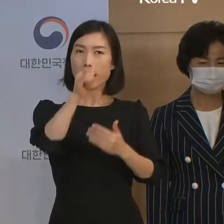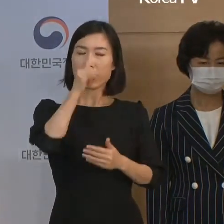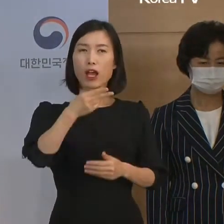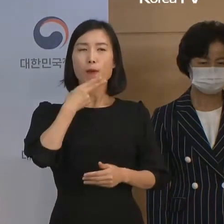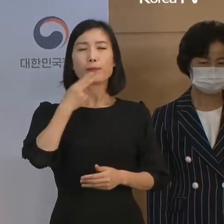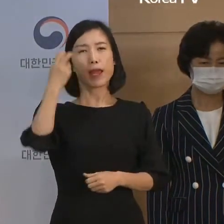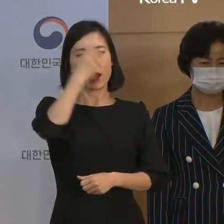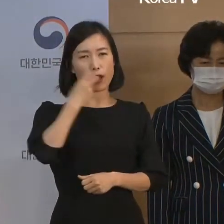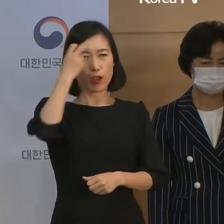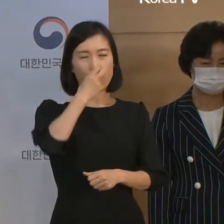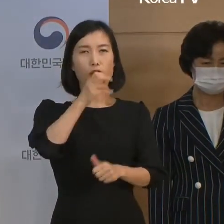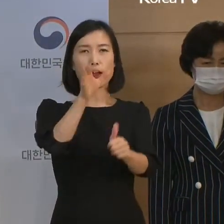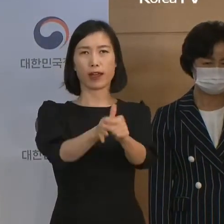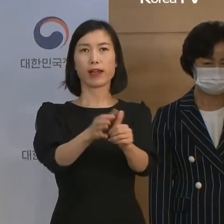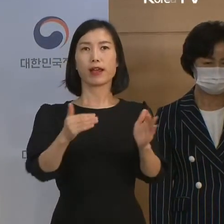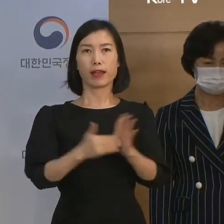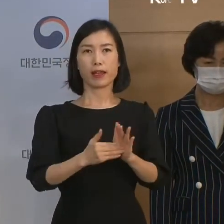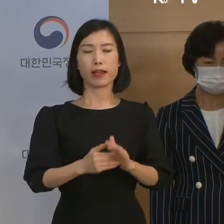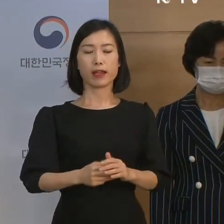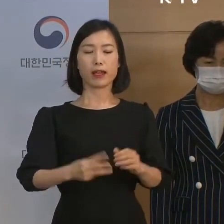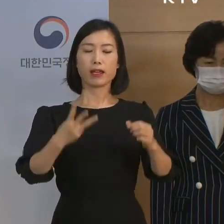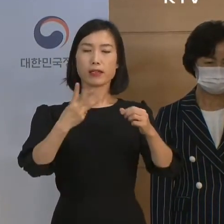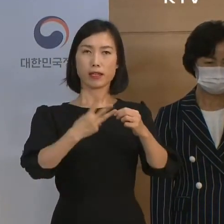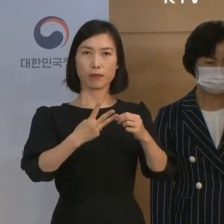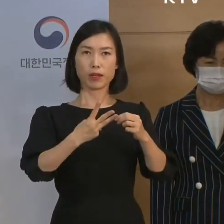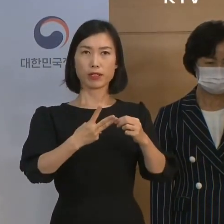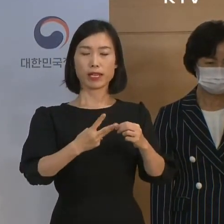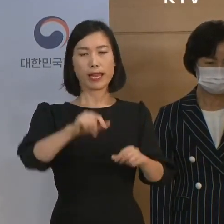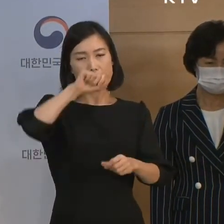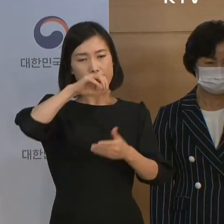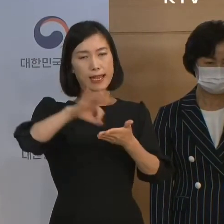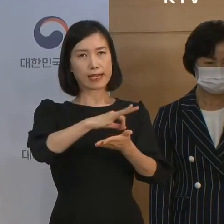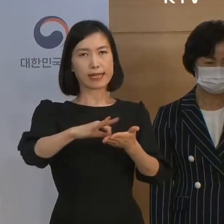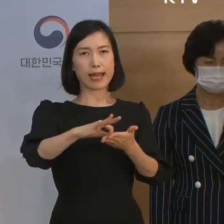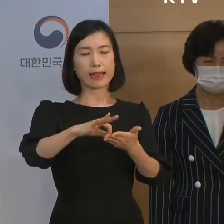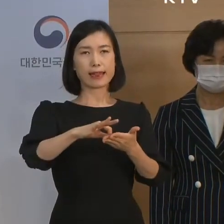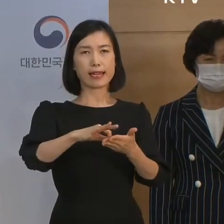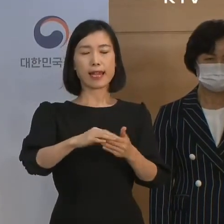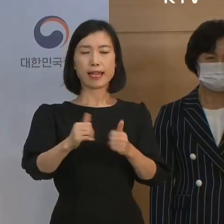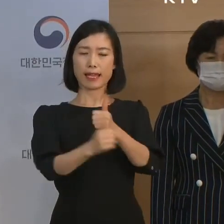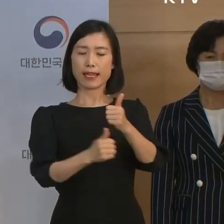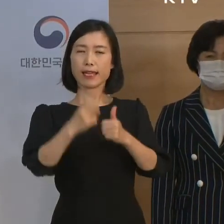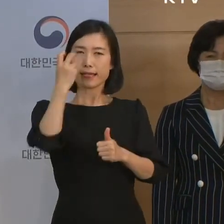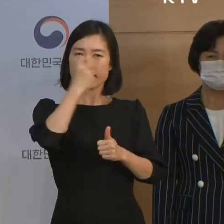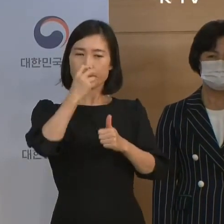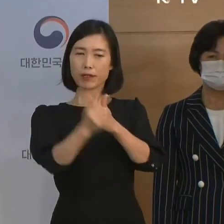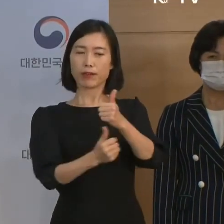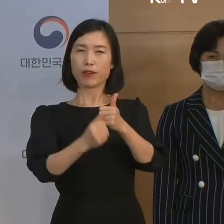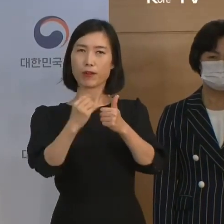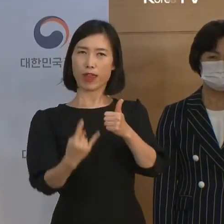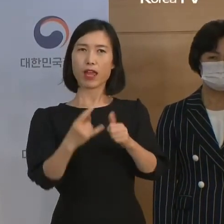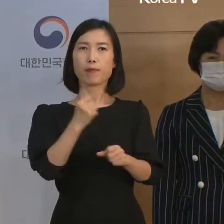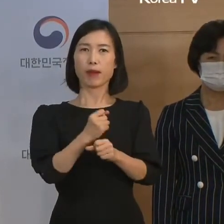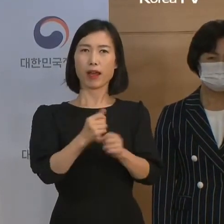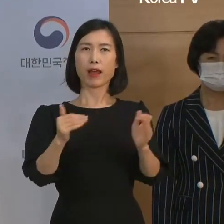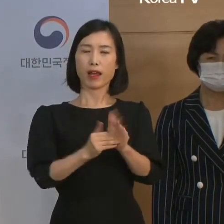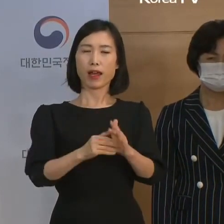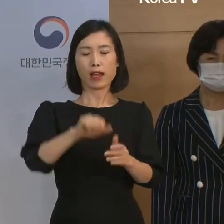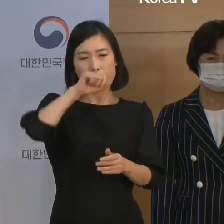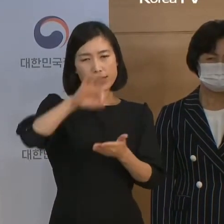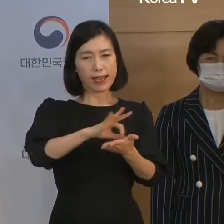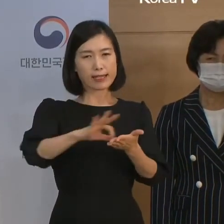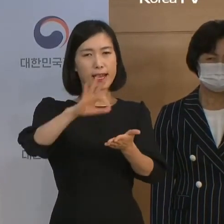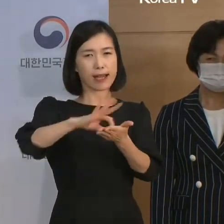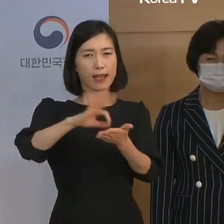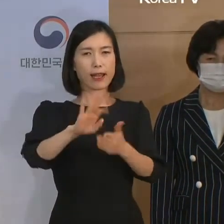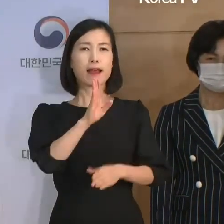점검하고 있습니다. 셋째, 예산집행통제심의위원회를 운영, 예산집행의